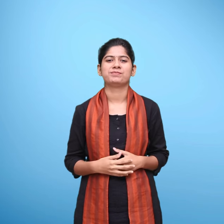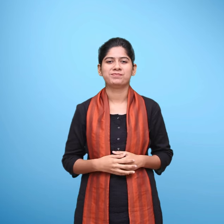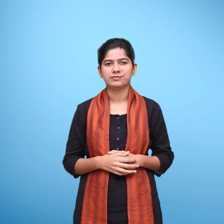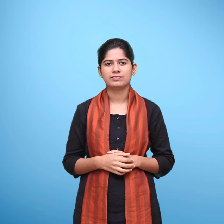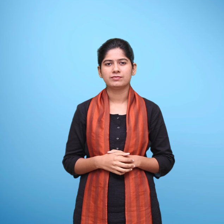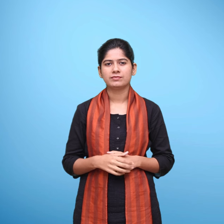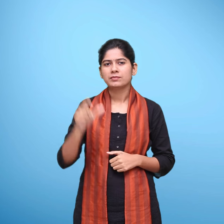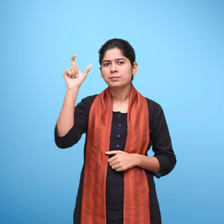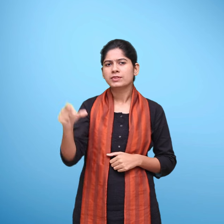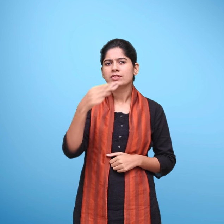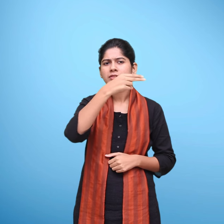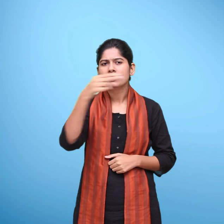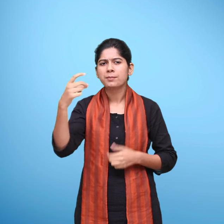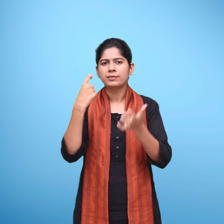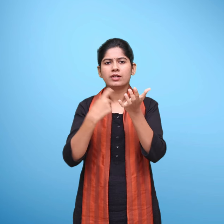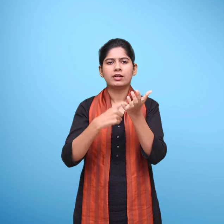एवं विकास विभाग एवं